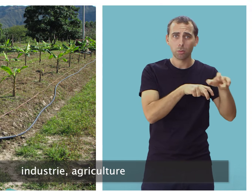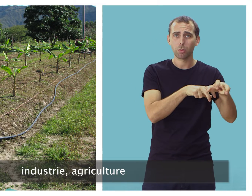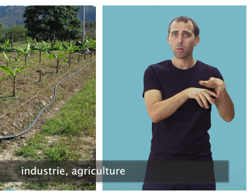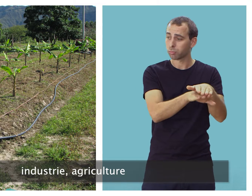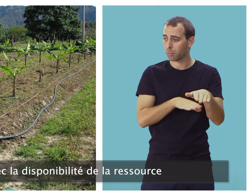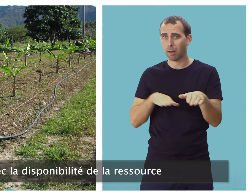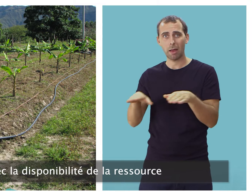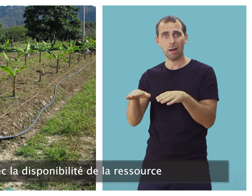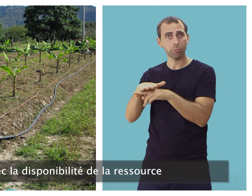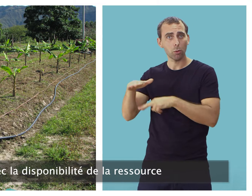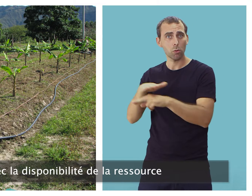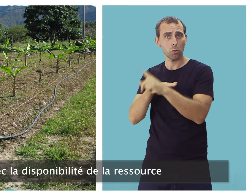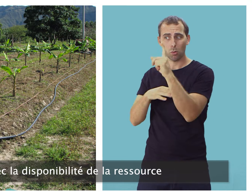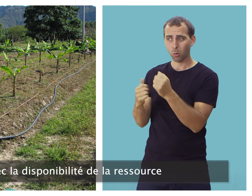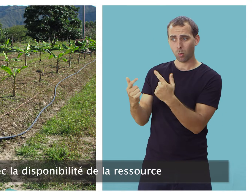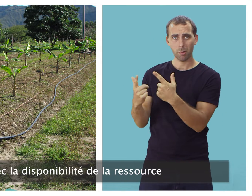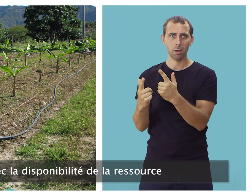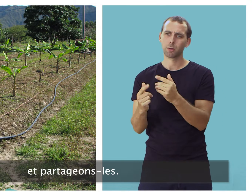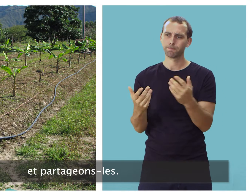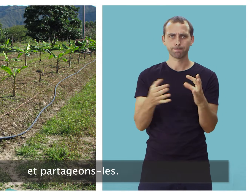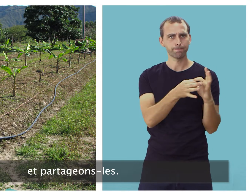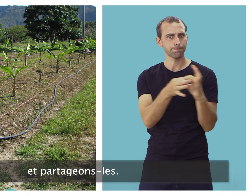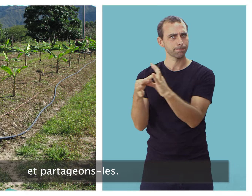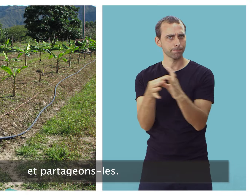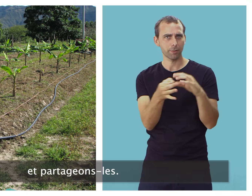avec la disponibilité de la ressource, et partageons-les.